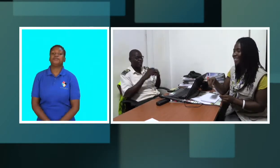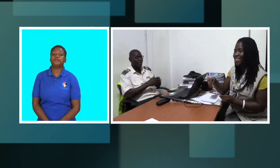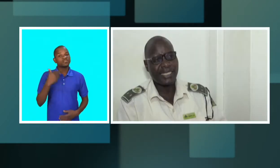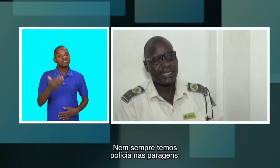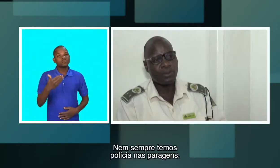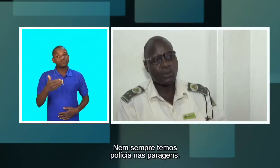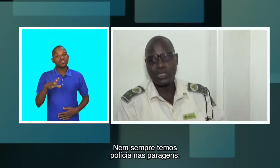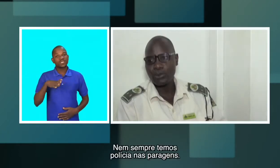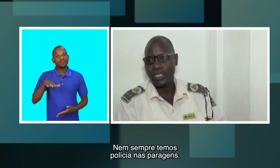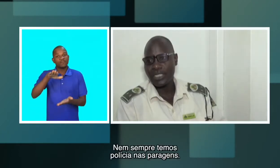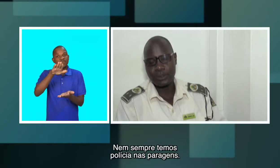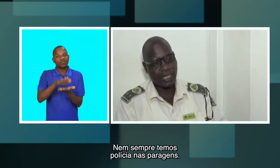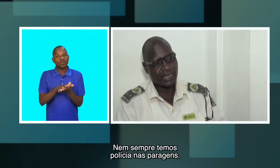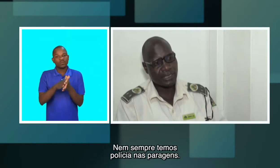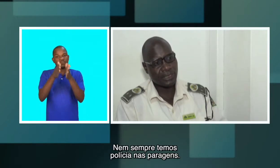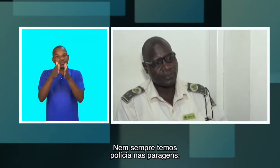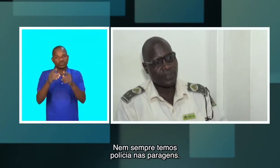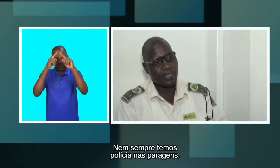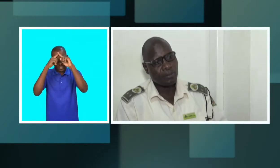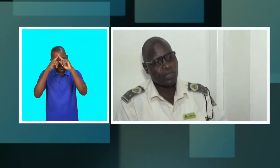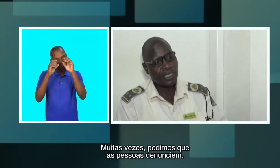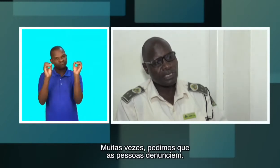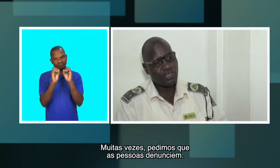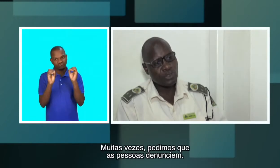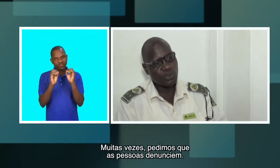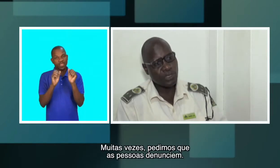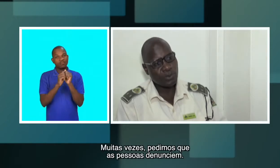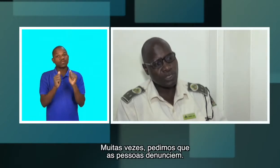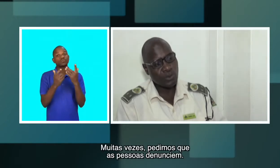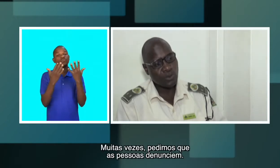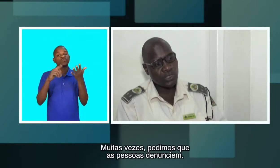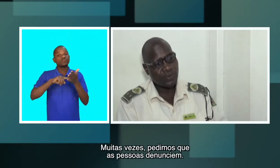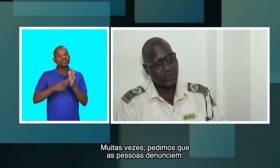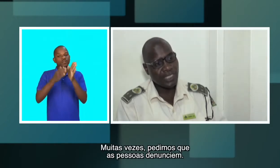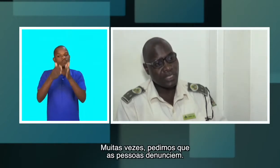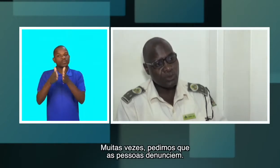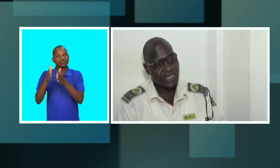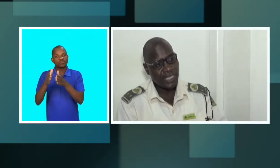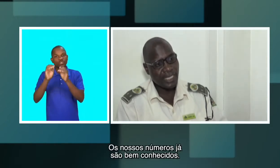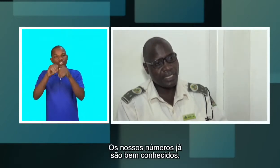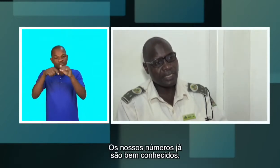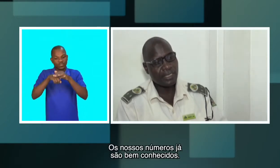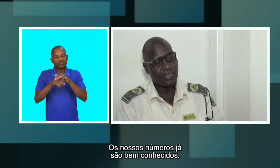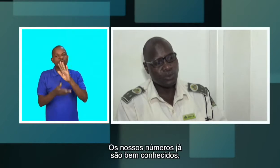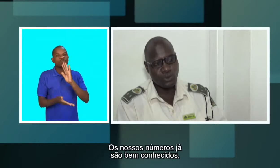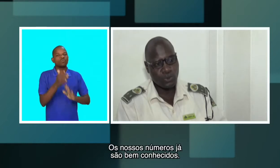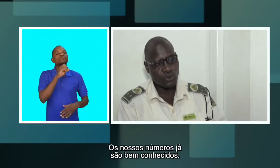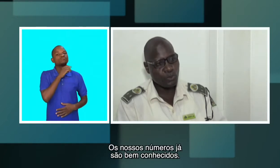Bem sempre que nós temos polícia nas parágrafas. Muitas das vezes, nós pedimos que as pessoas denunciem. Os nossos números